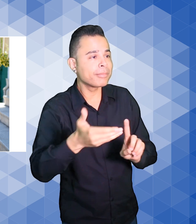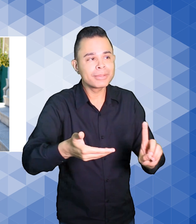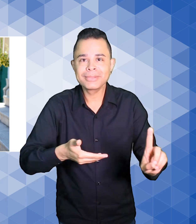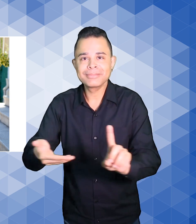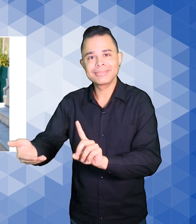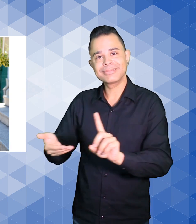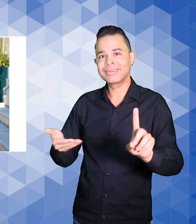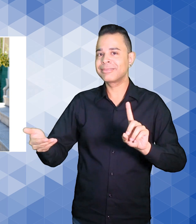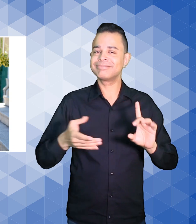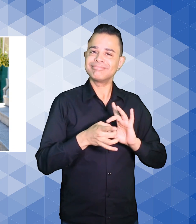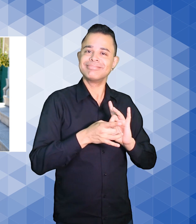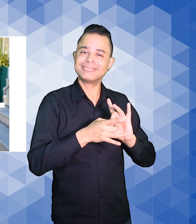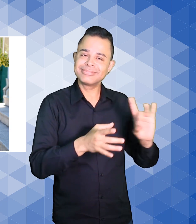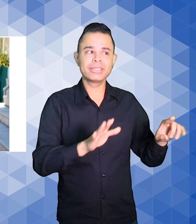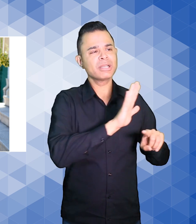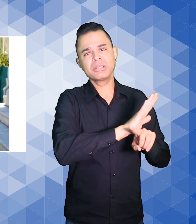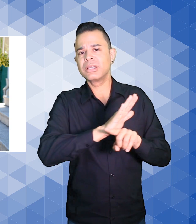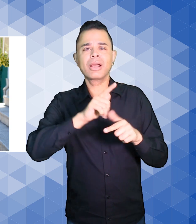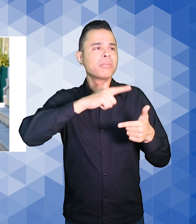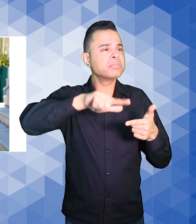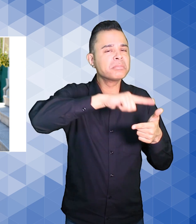e auxiliam em caso de necessidade.